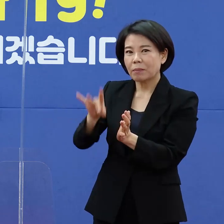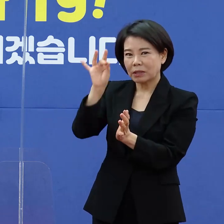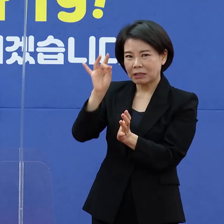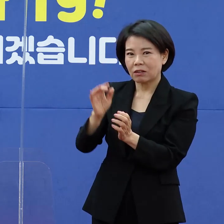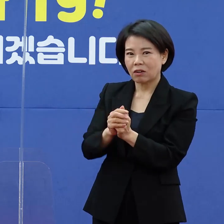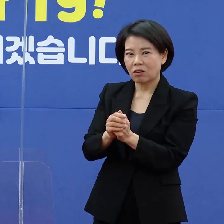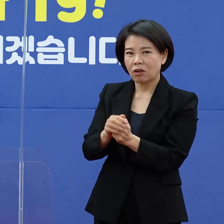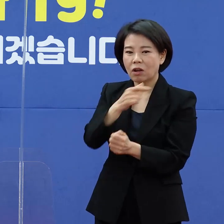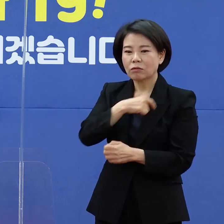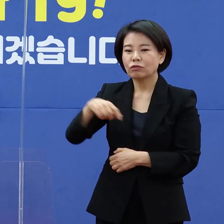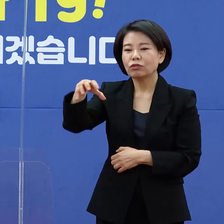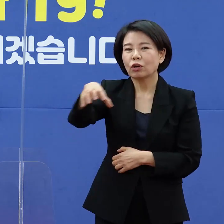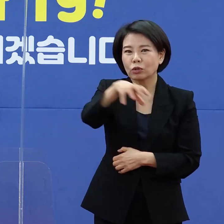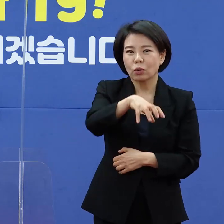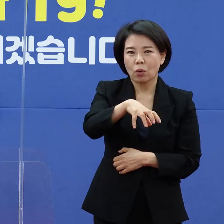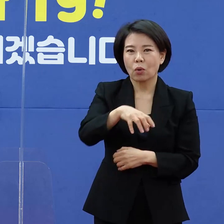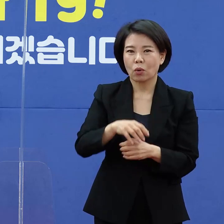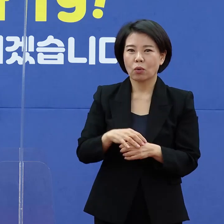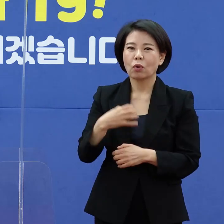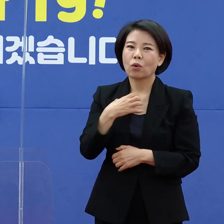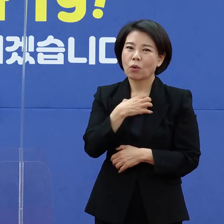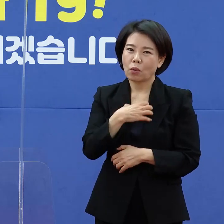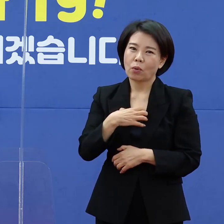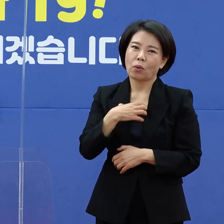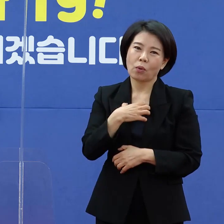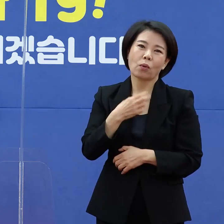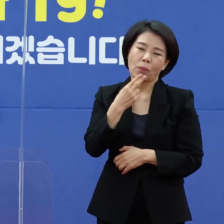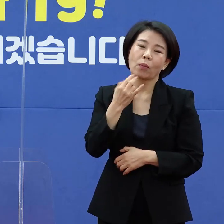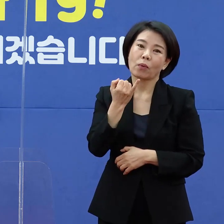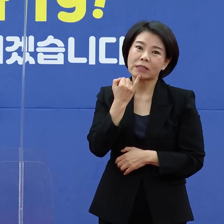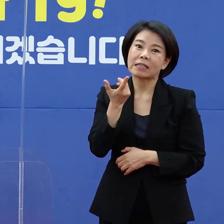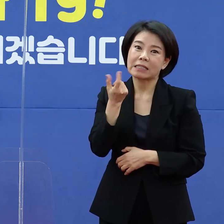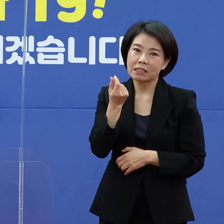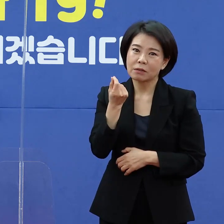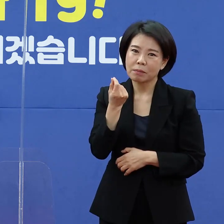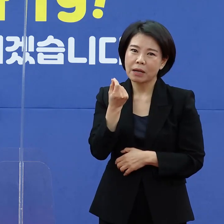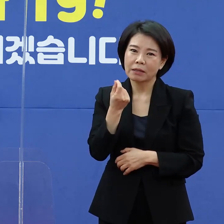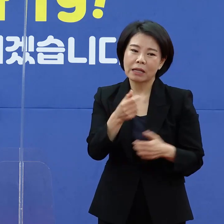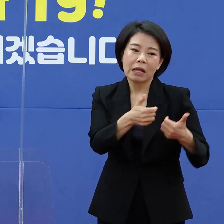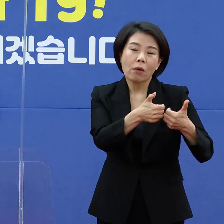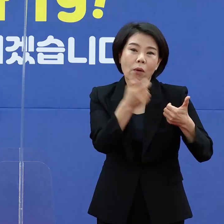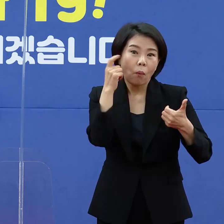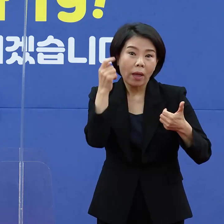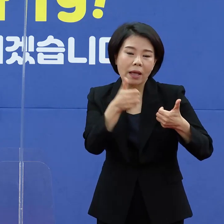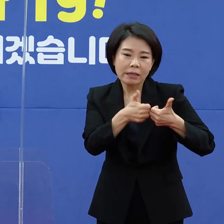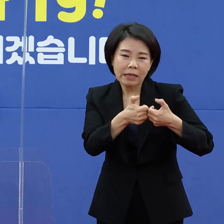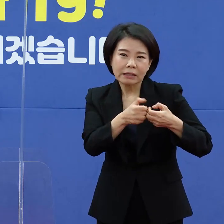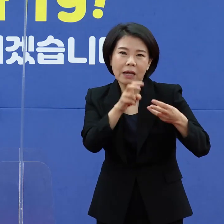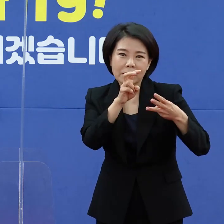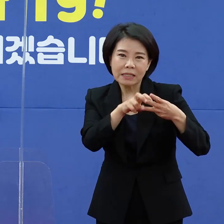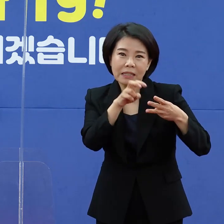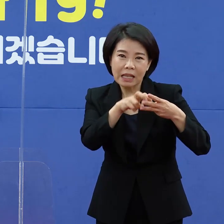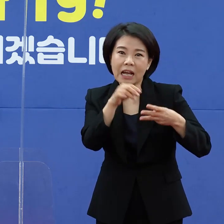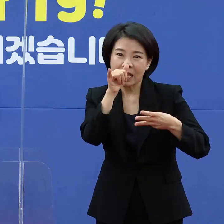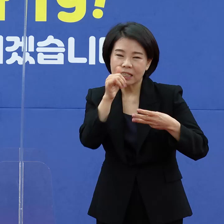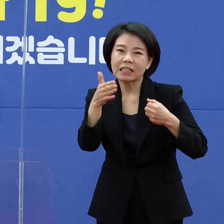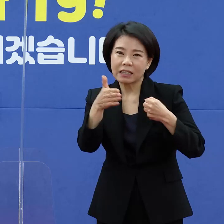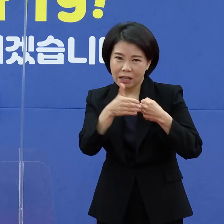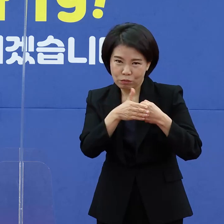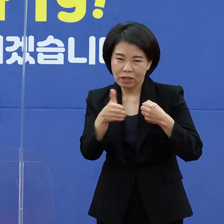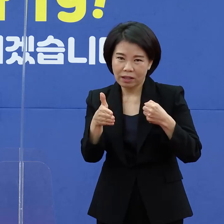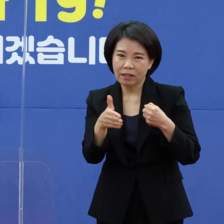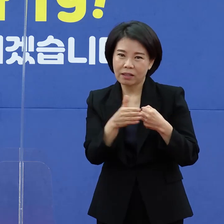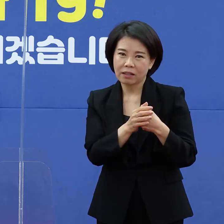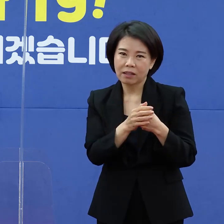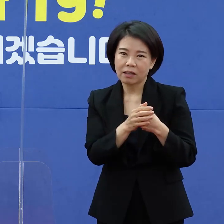읍면동에서도 좀 염려를 놓으실 수 있는 부분은 저희가 상담센터라고 하는 기능으로 가지고 가기 때문에